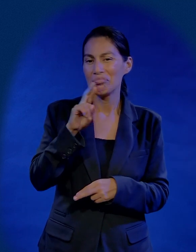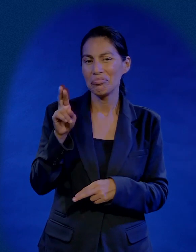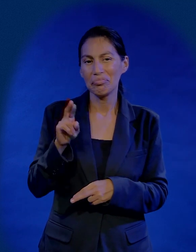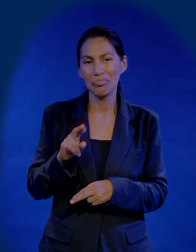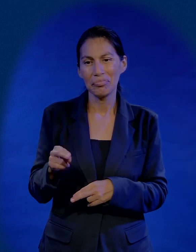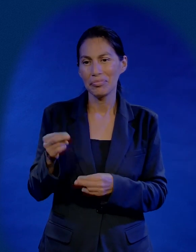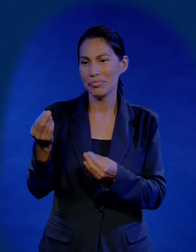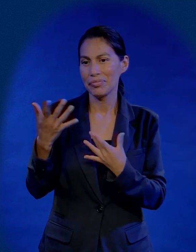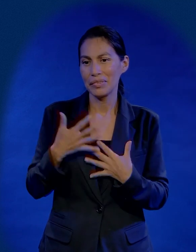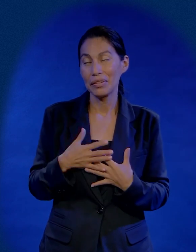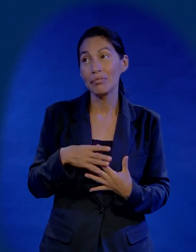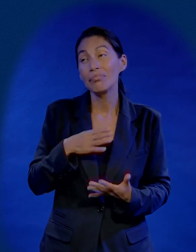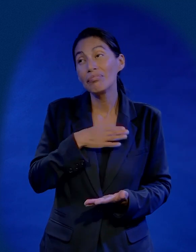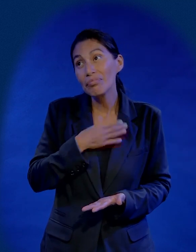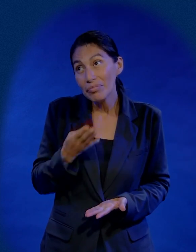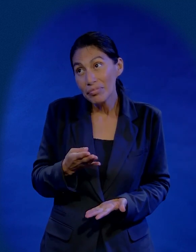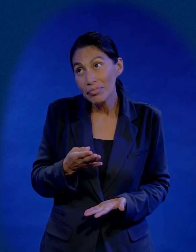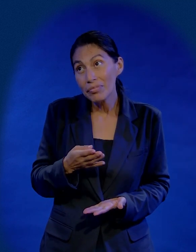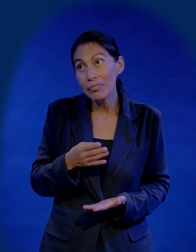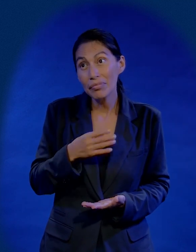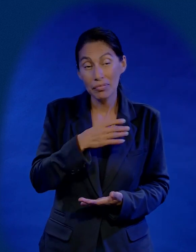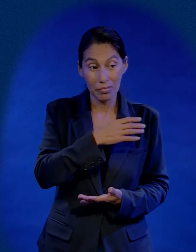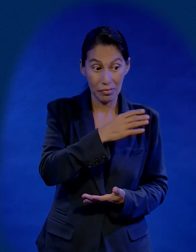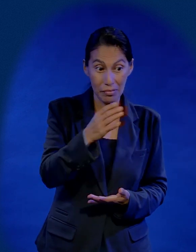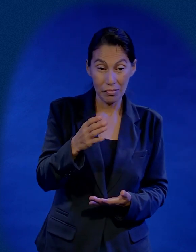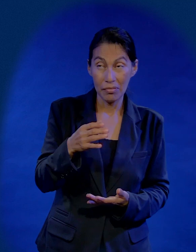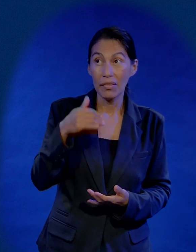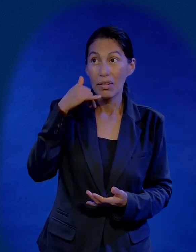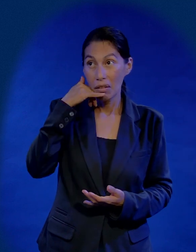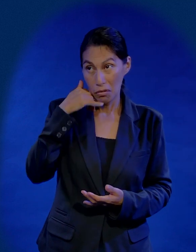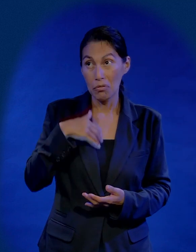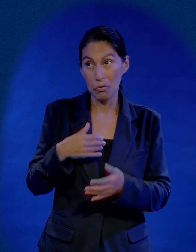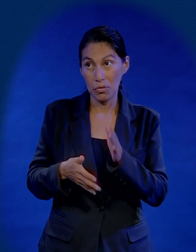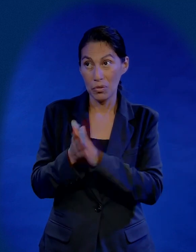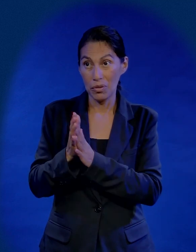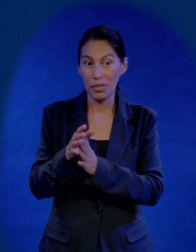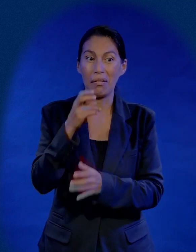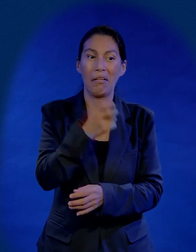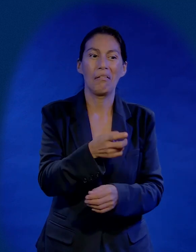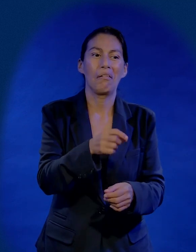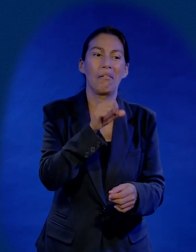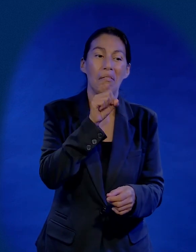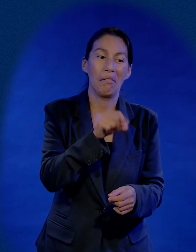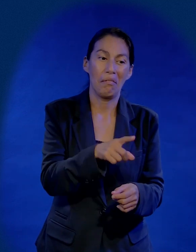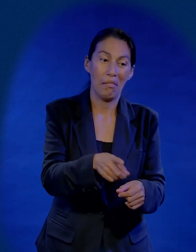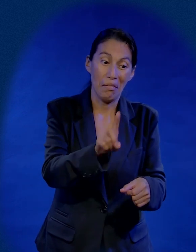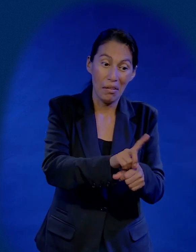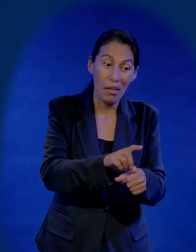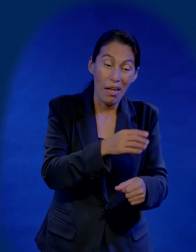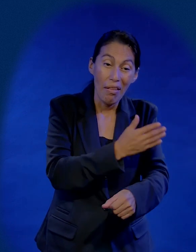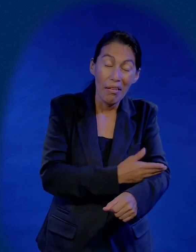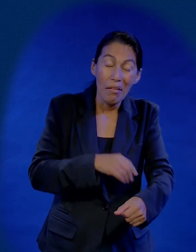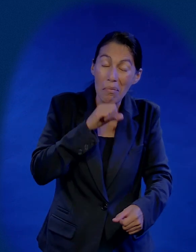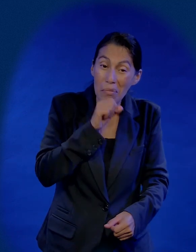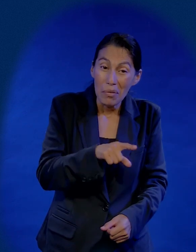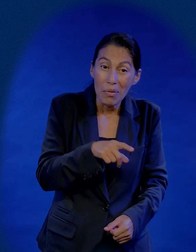maestría nunca me la dieron bueno Señor si me hablan del campo me voy y esa misma tarde me hablaron